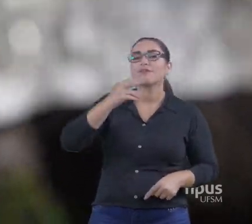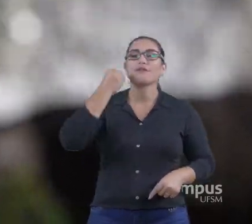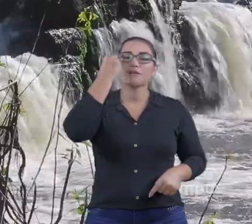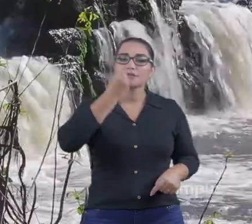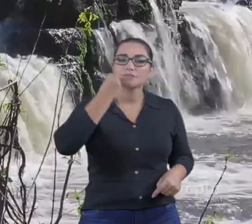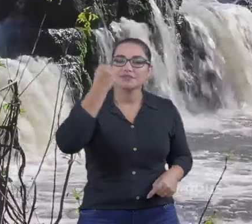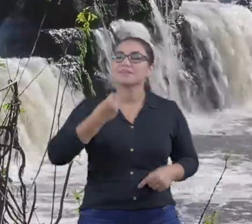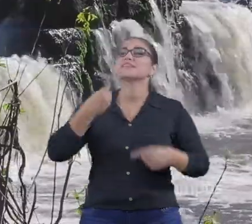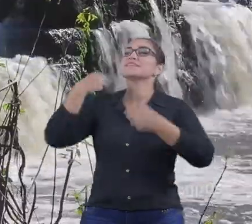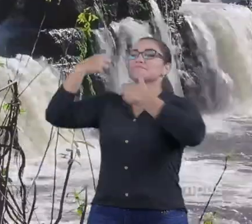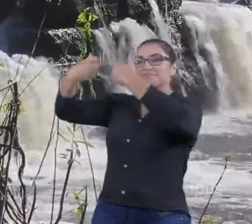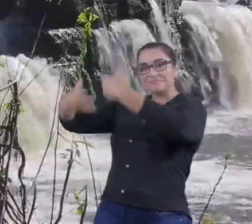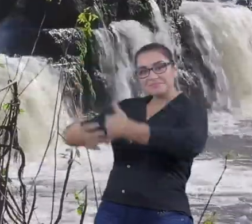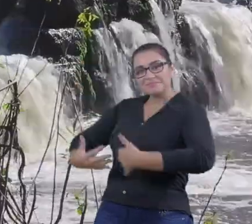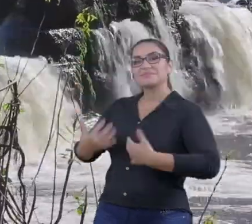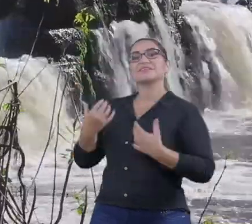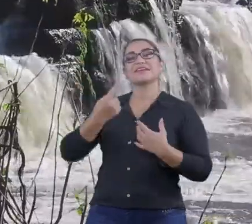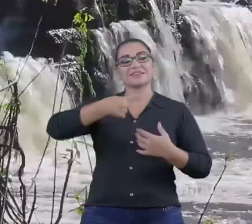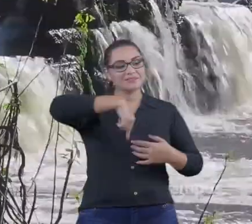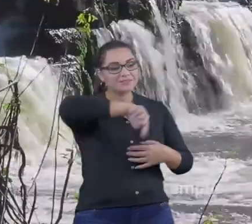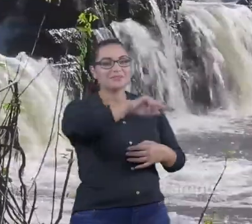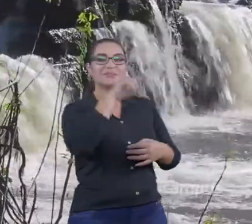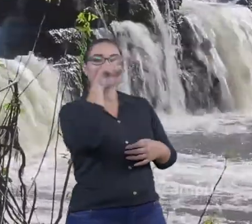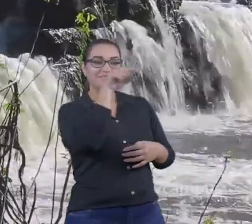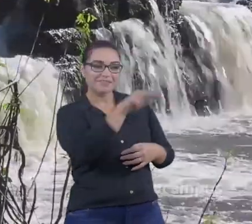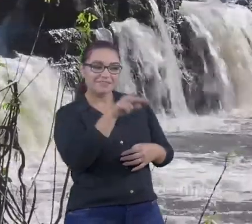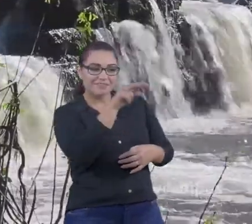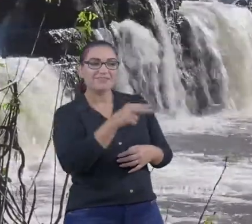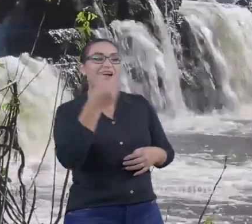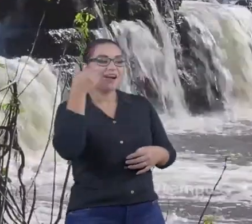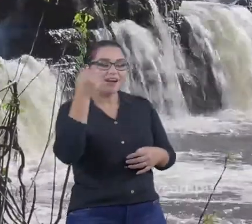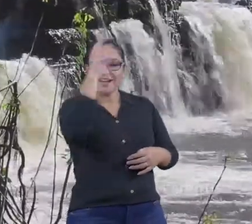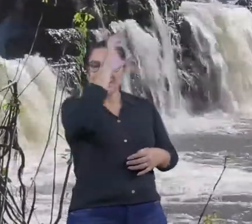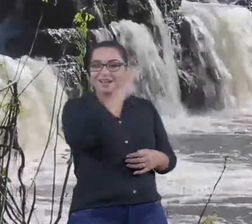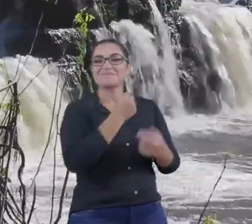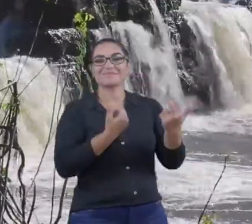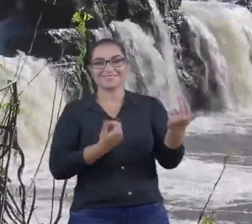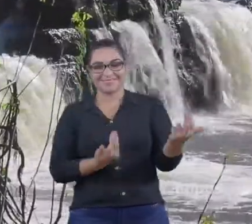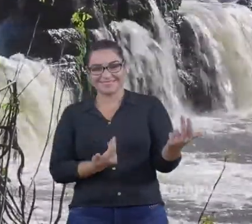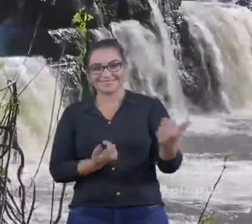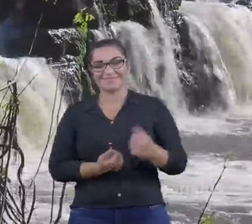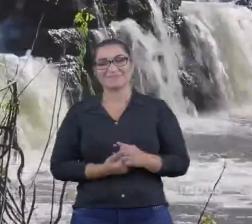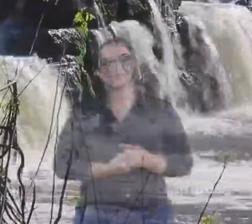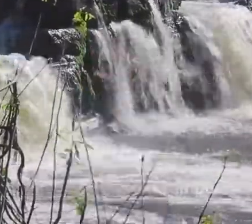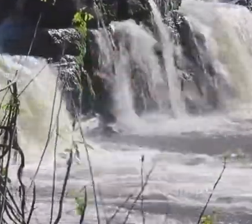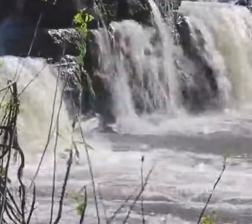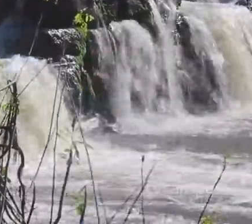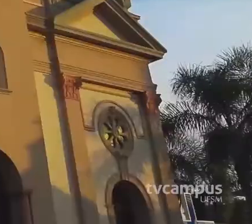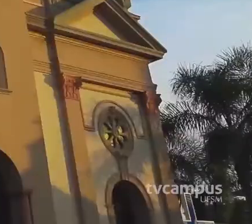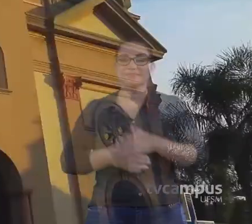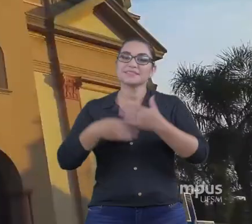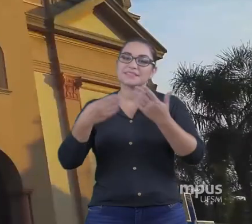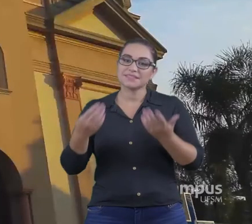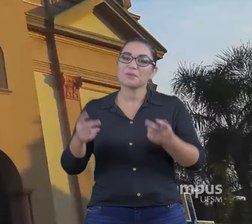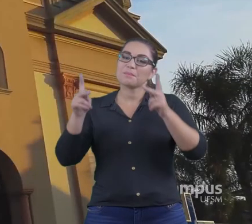As pessoas São a base Do Geoparque As vezes A gente